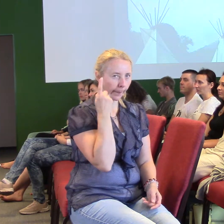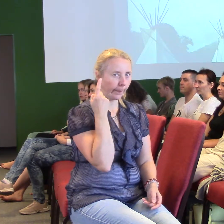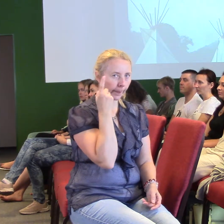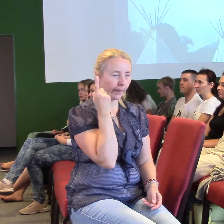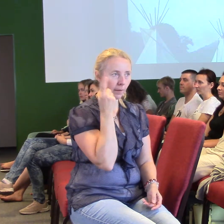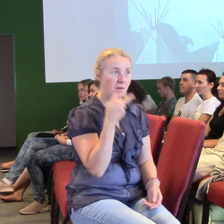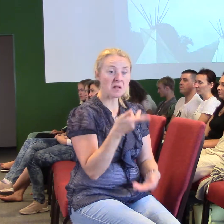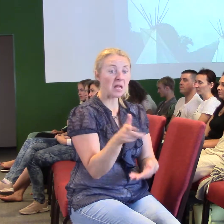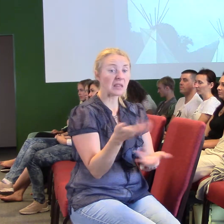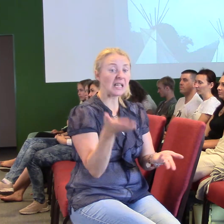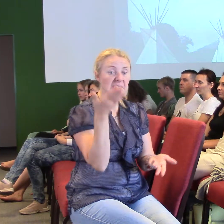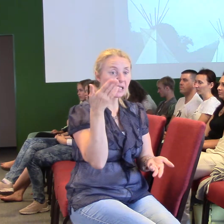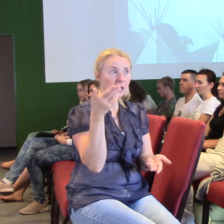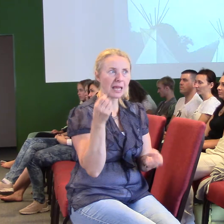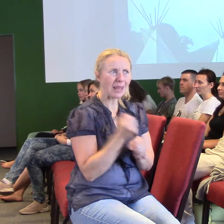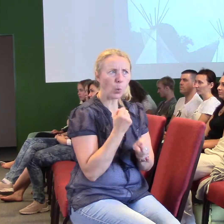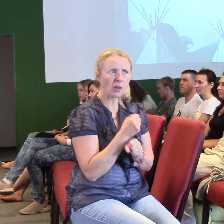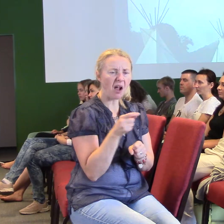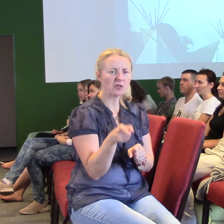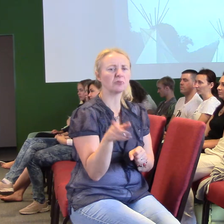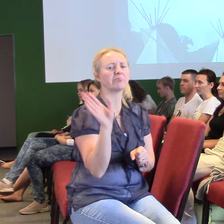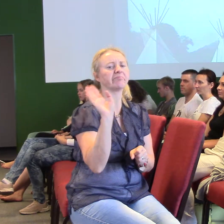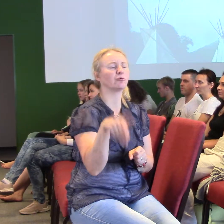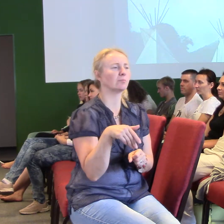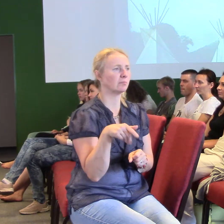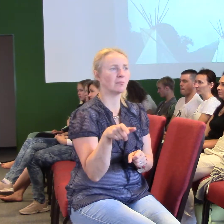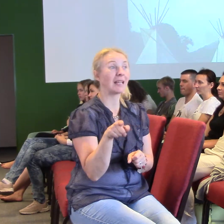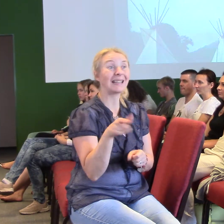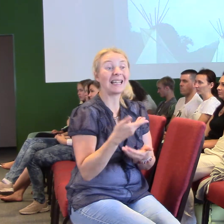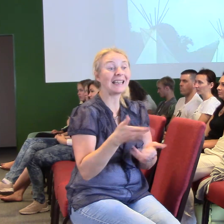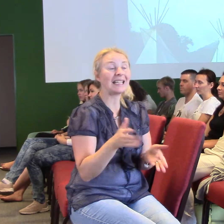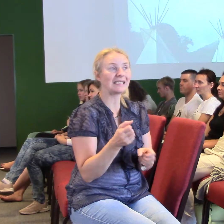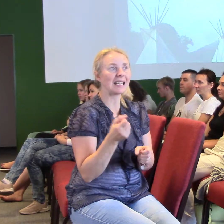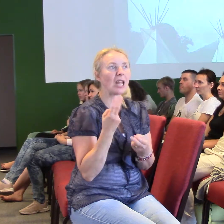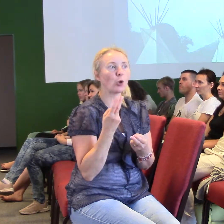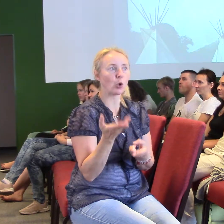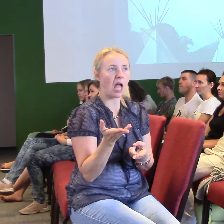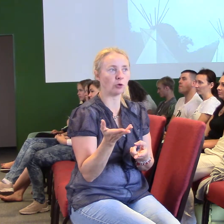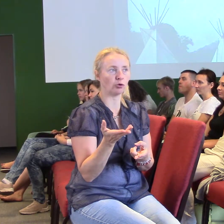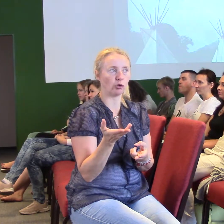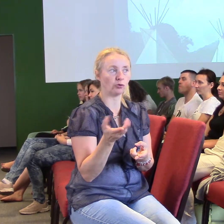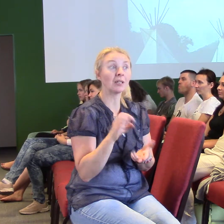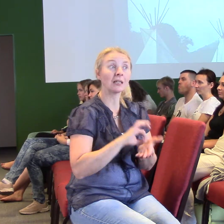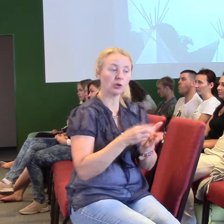Nic nedokážeš. Nikdy nic z tebe nebude. A to není pravda. Protože když budete číst Bibli, tam se dozvíte